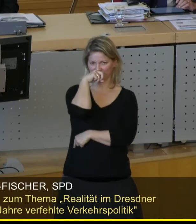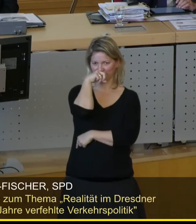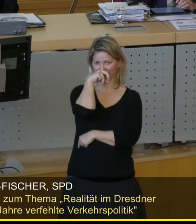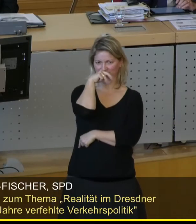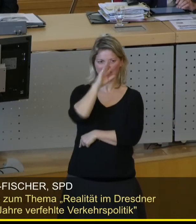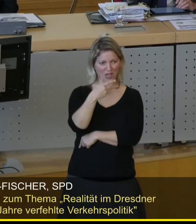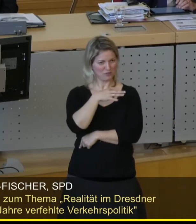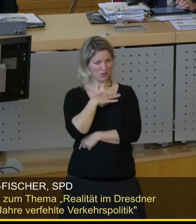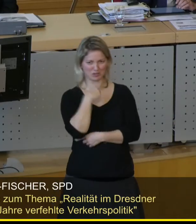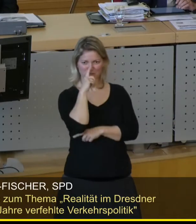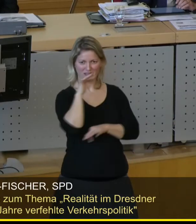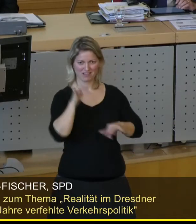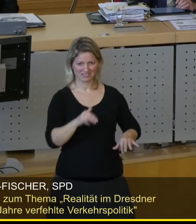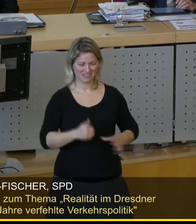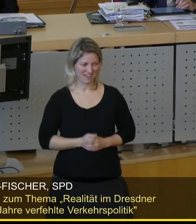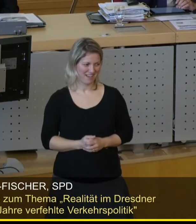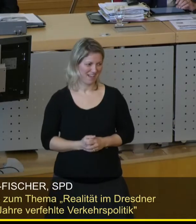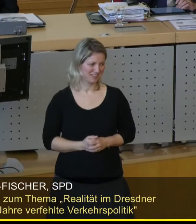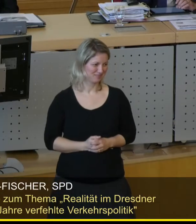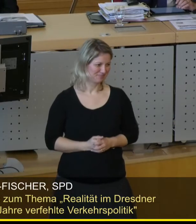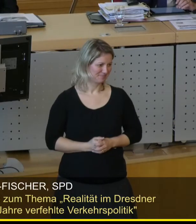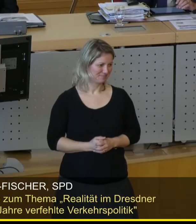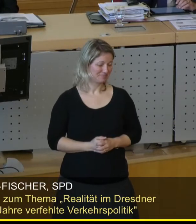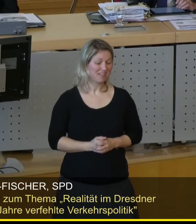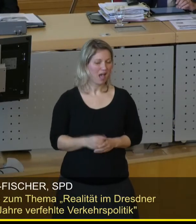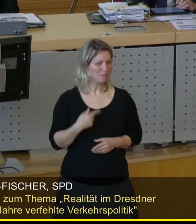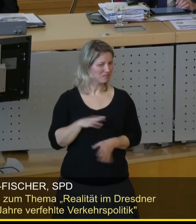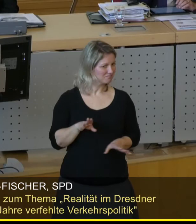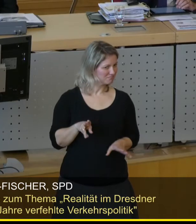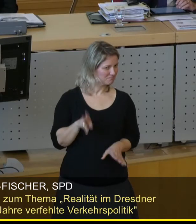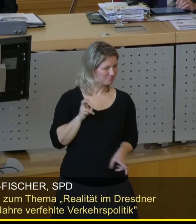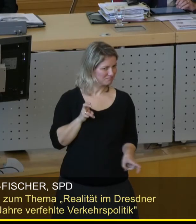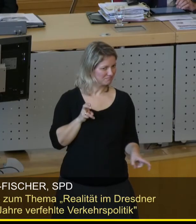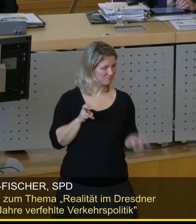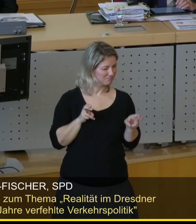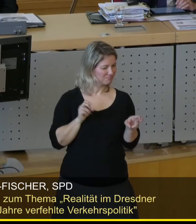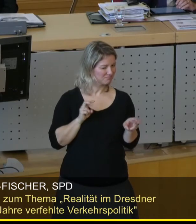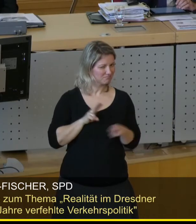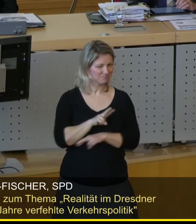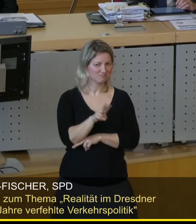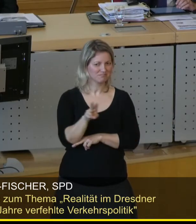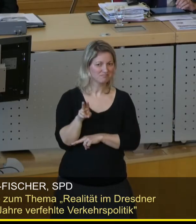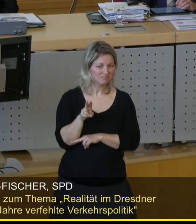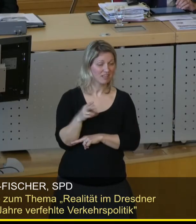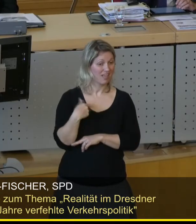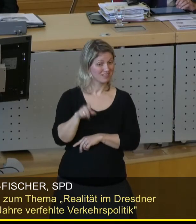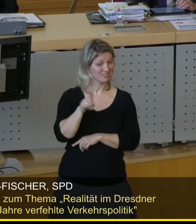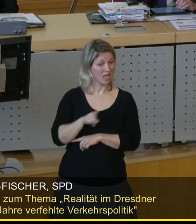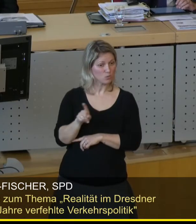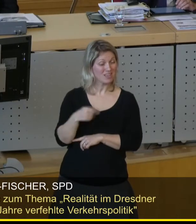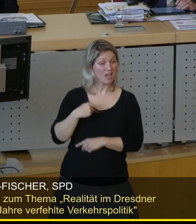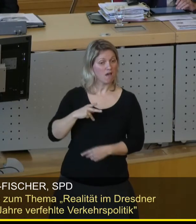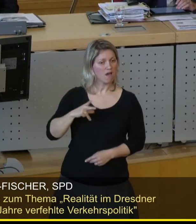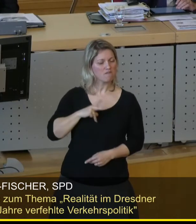unterhaltsam hier. Aber ich habe aufmerksam die Reden gehört und muss tatsächlich sagen, ich habe von Herrn Zastrow eine andere Rede